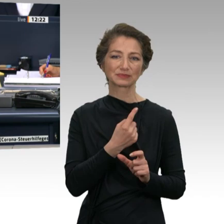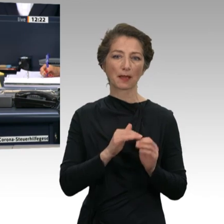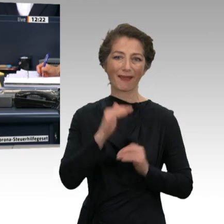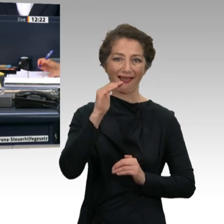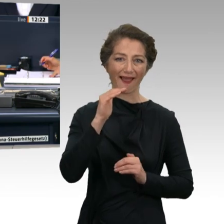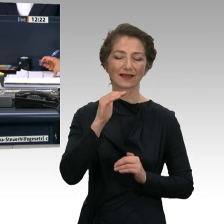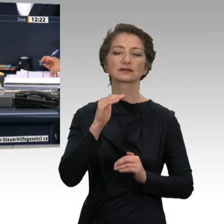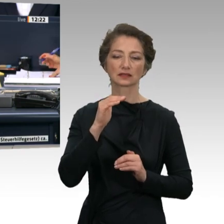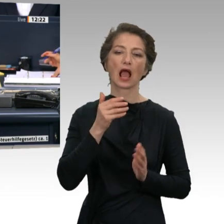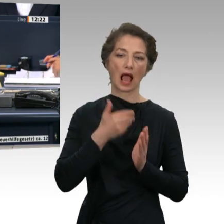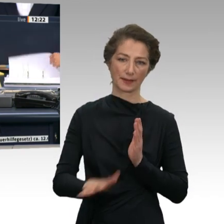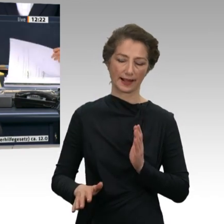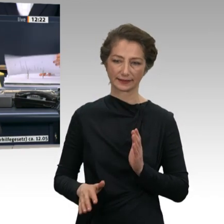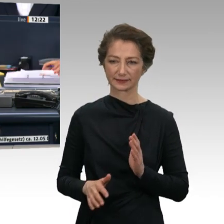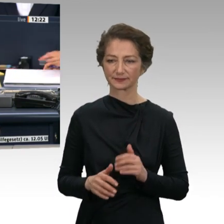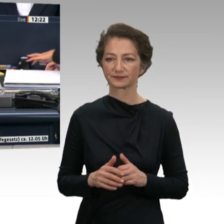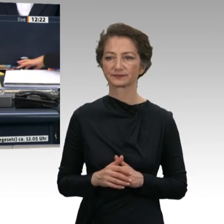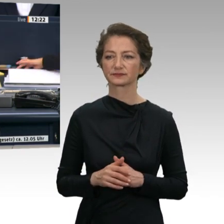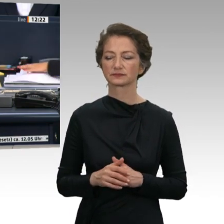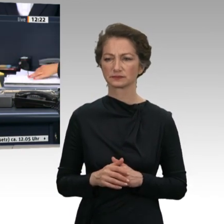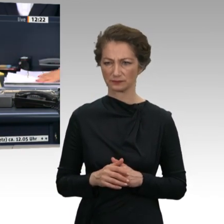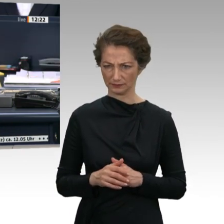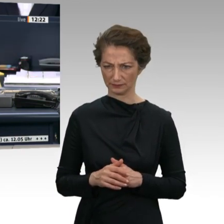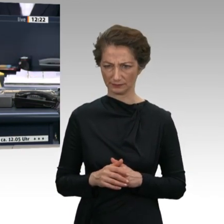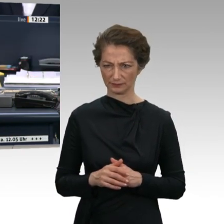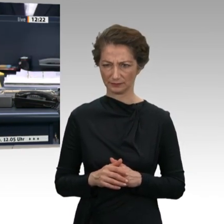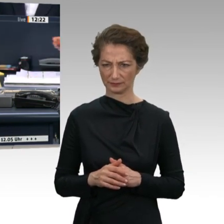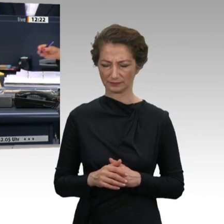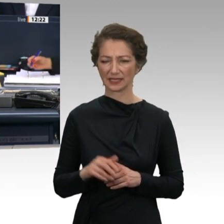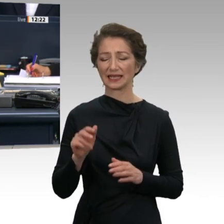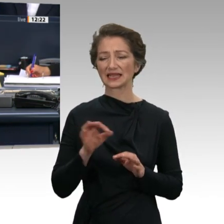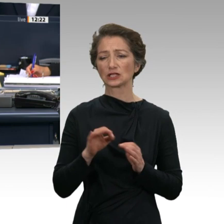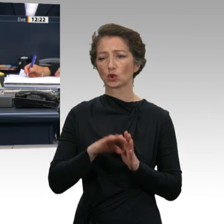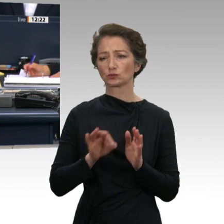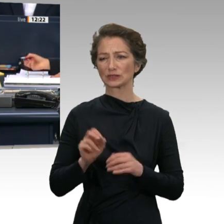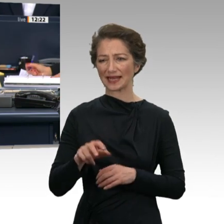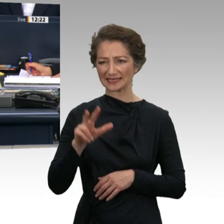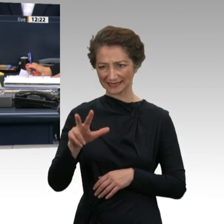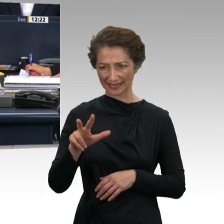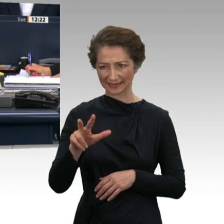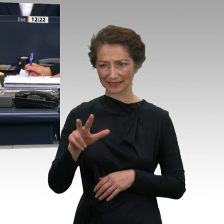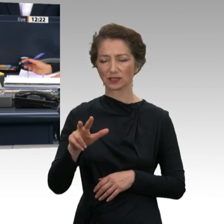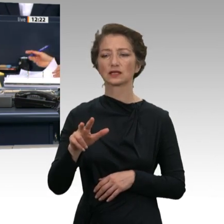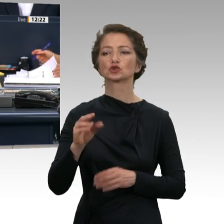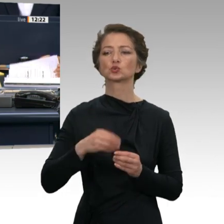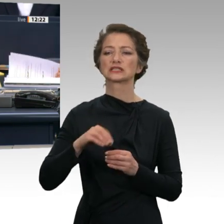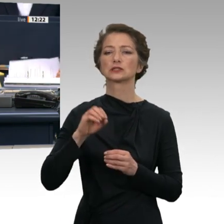Ich rufe auf den Tagesordnungspunkt 13 sowie Zusatzpunkt 4, Beratung der Beschlussempfehlung